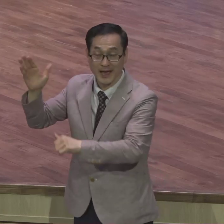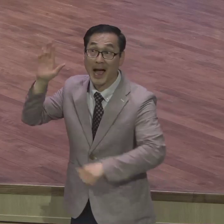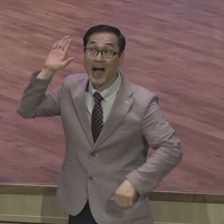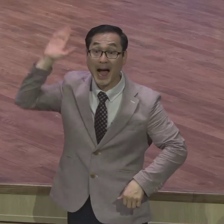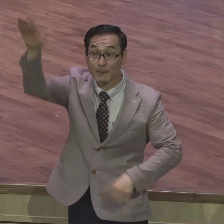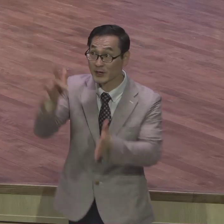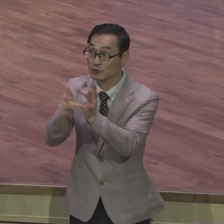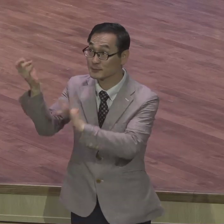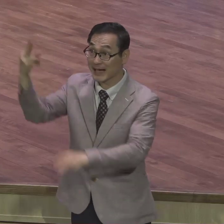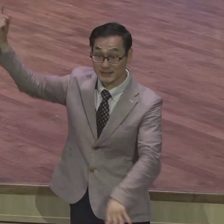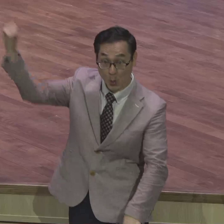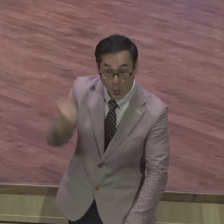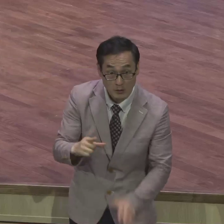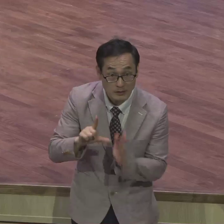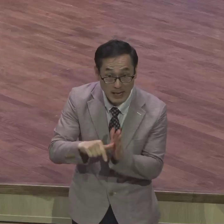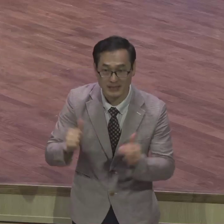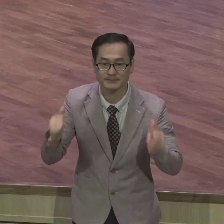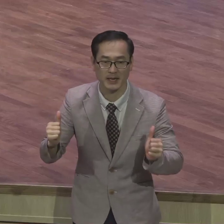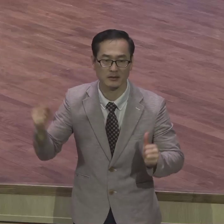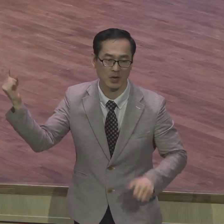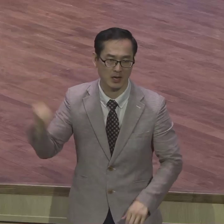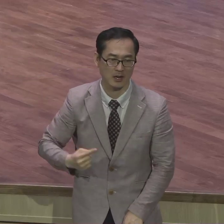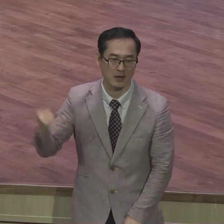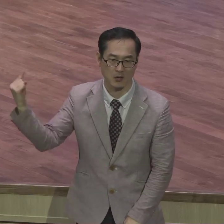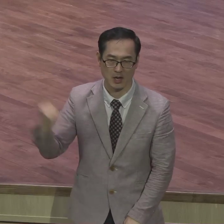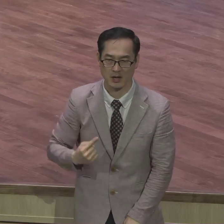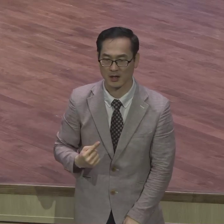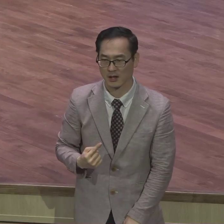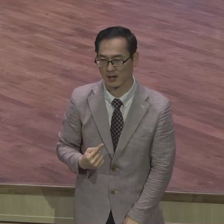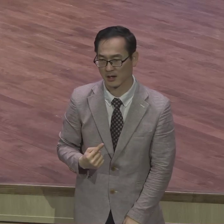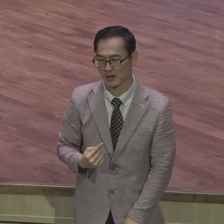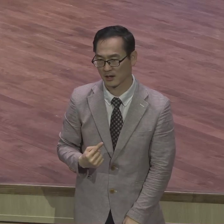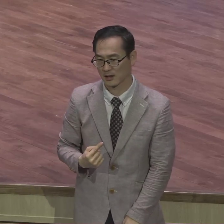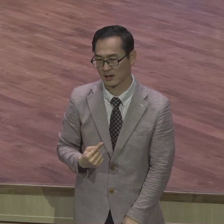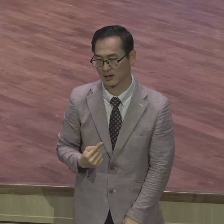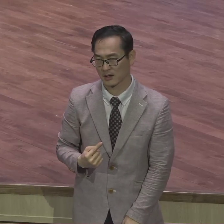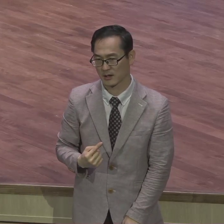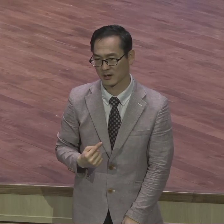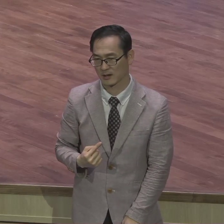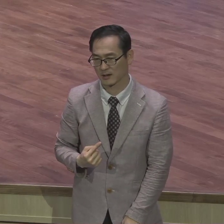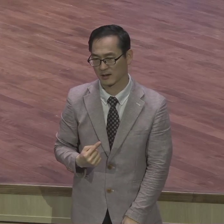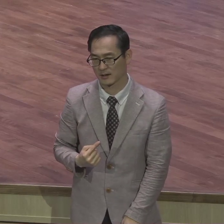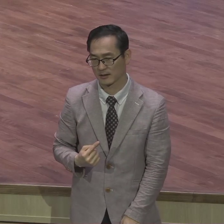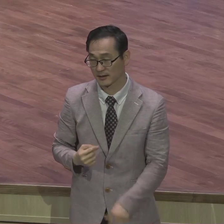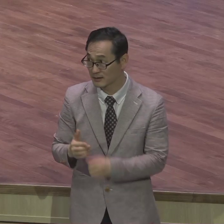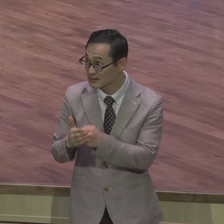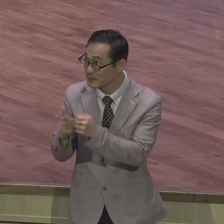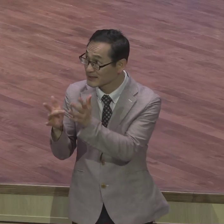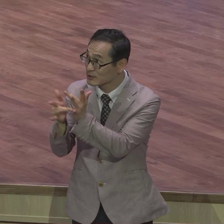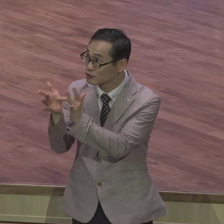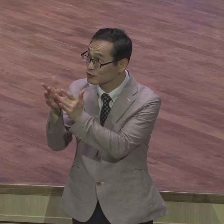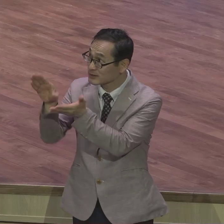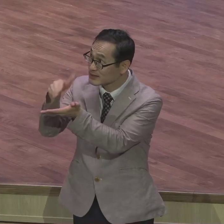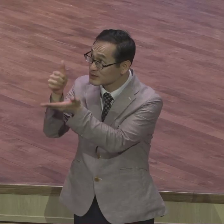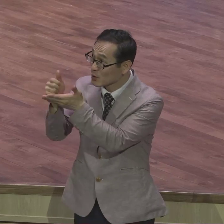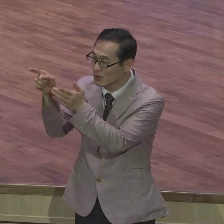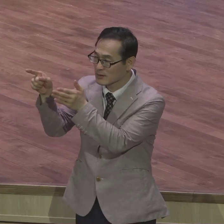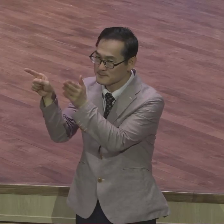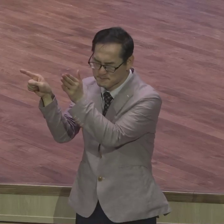예수 그리스도를 만났지 얼마나 감사해요 그래서 예수 그리스도를 믿음으로 분명히 남원자가 되었다는 확신